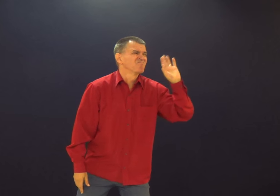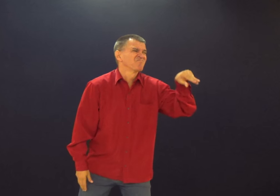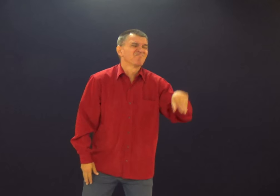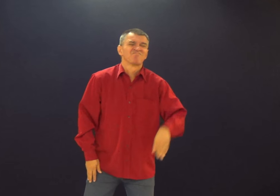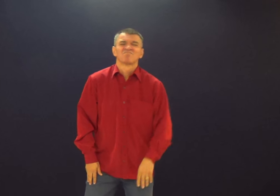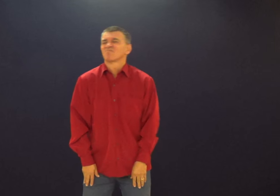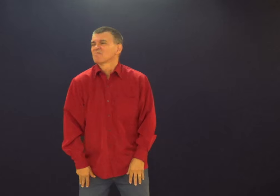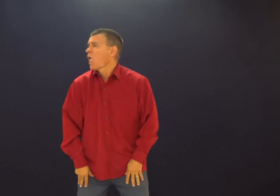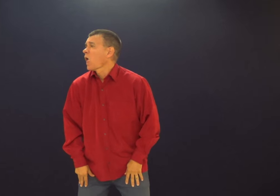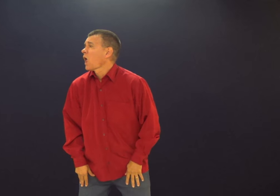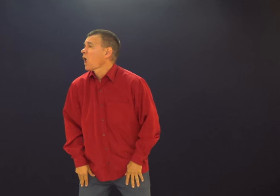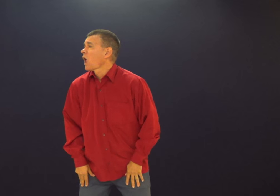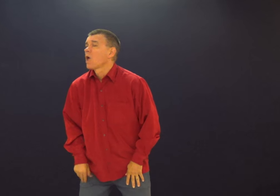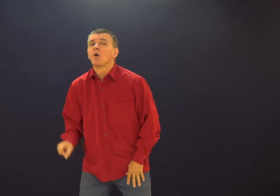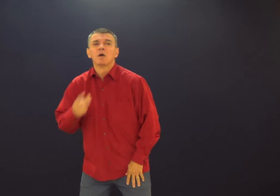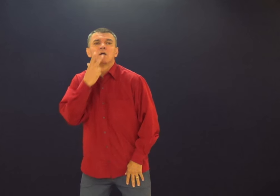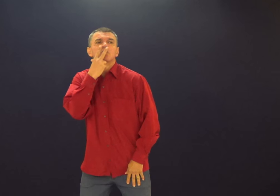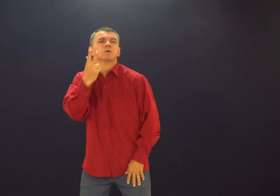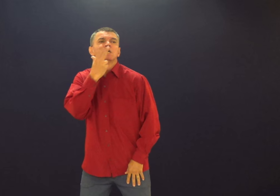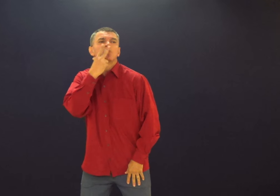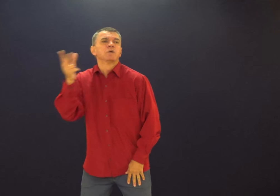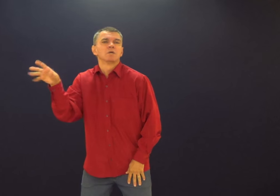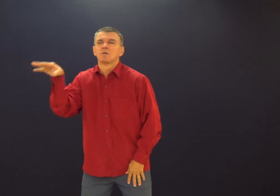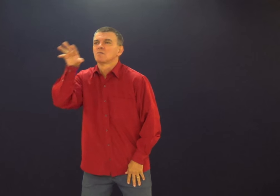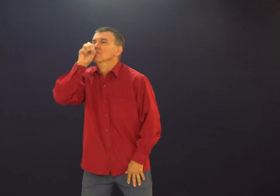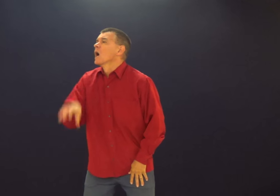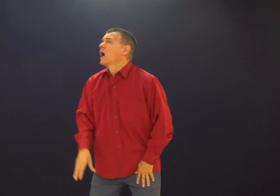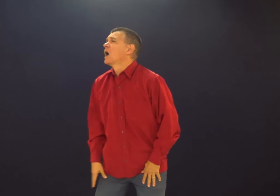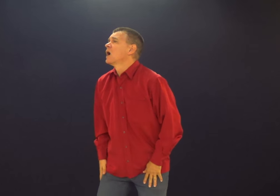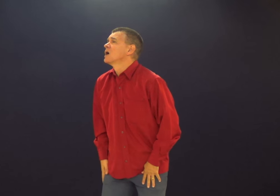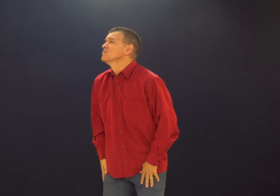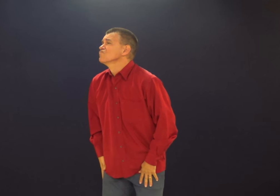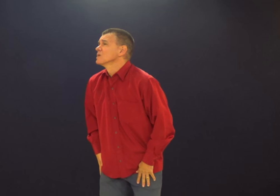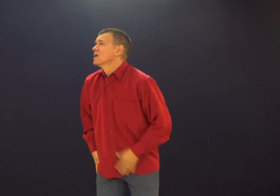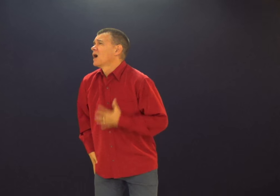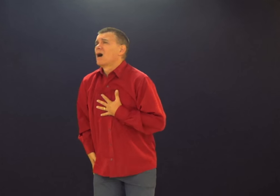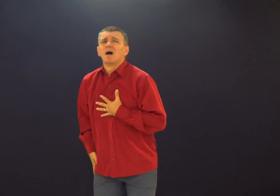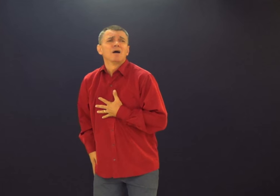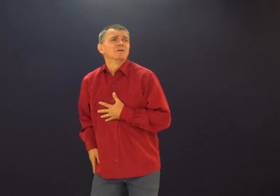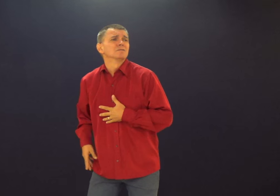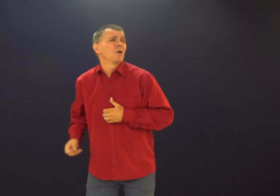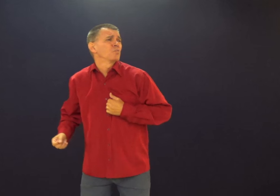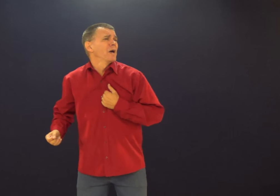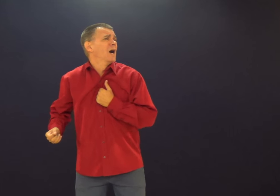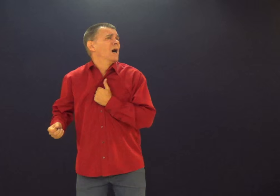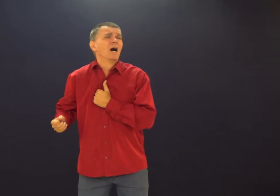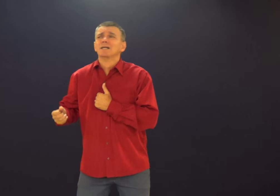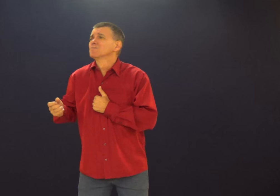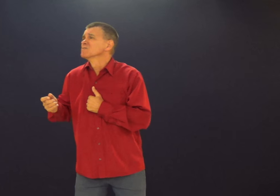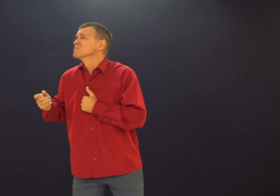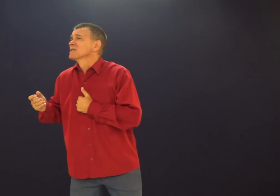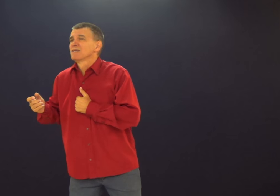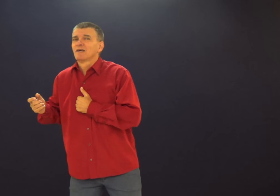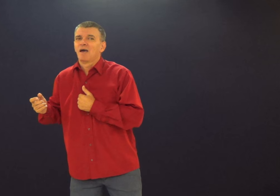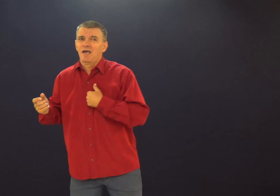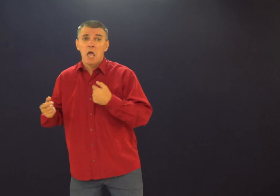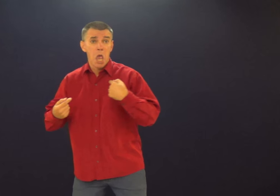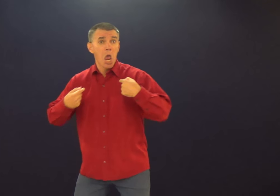rua. Olha, aquilo não te atrai. Mas aquele cheiro, aquele aroma do cigarro te